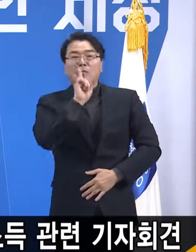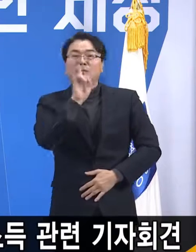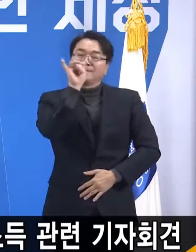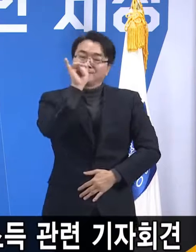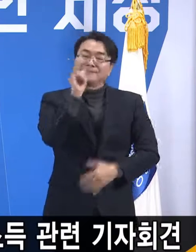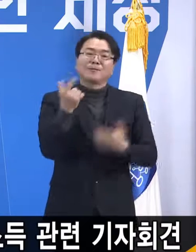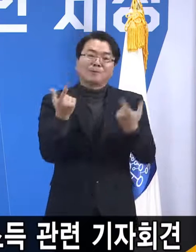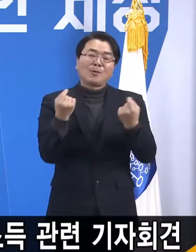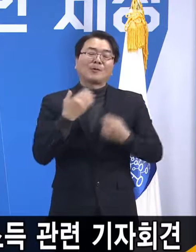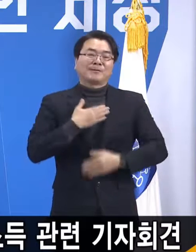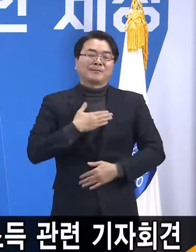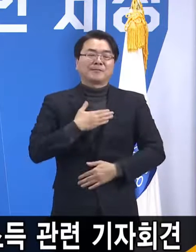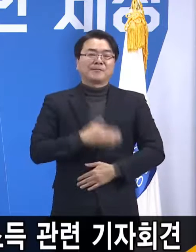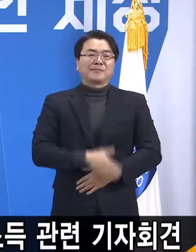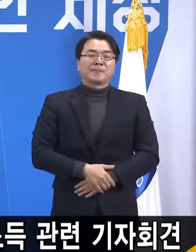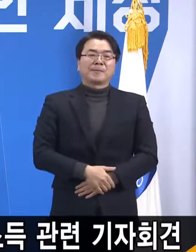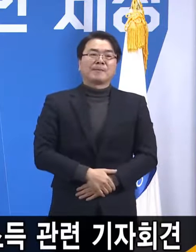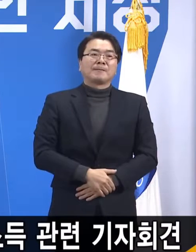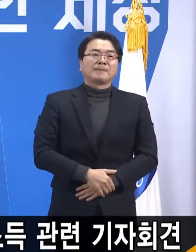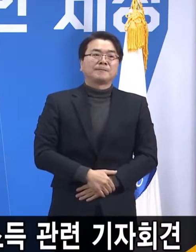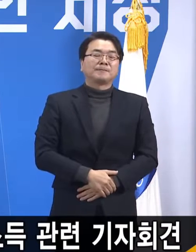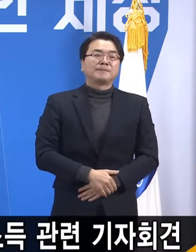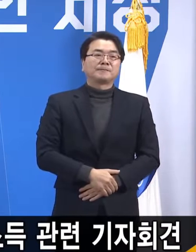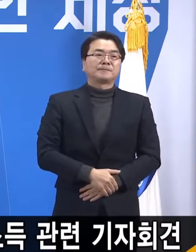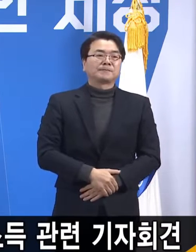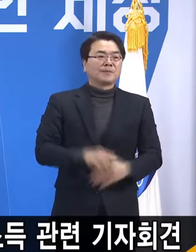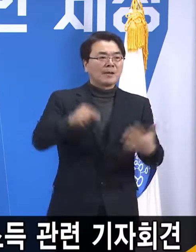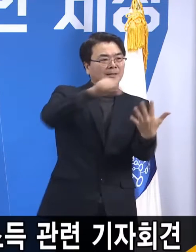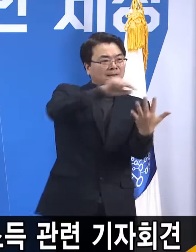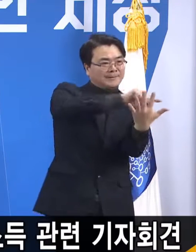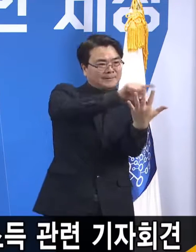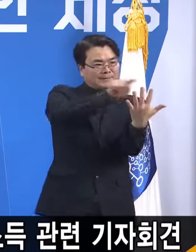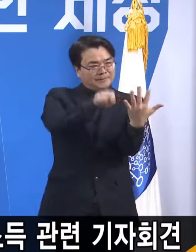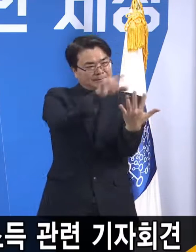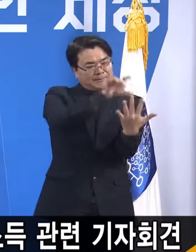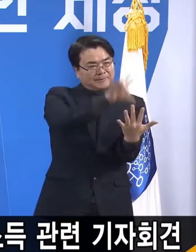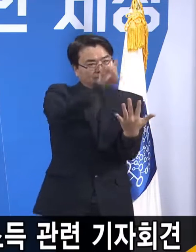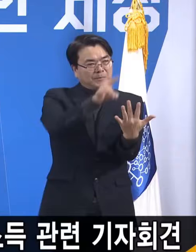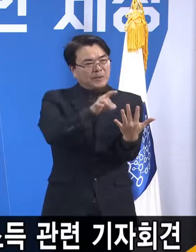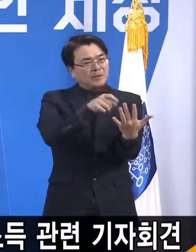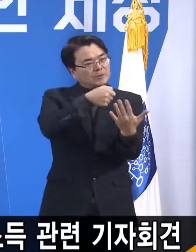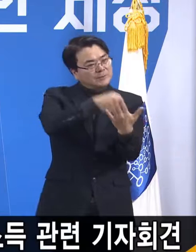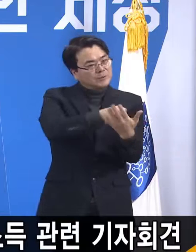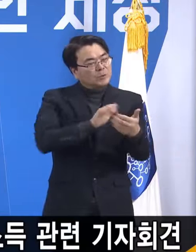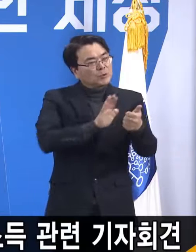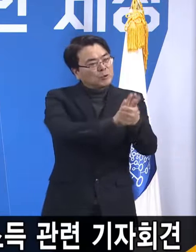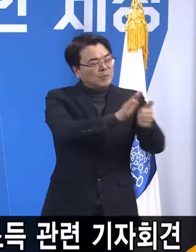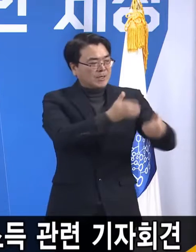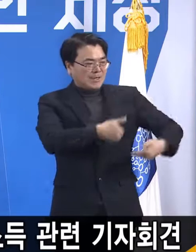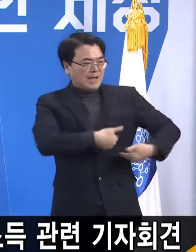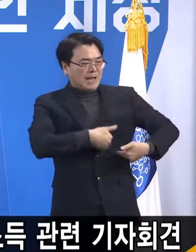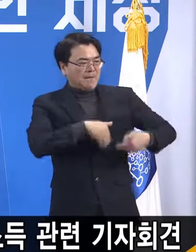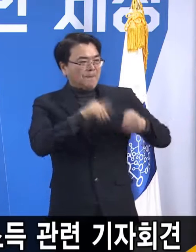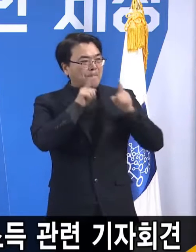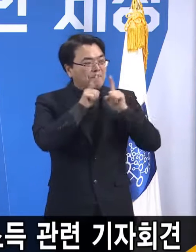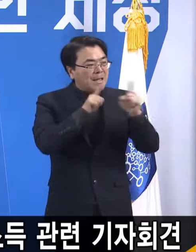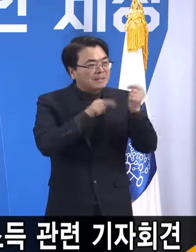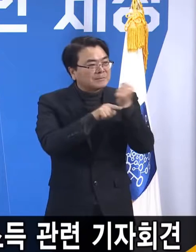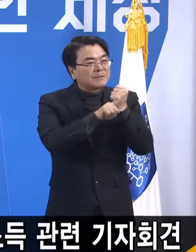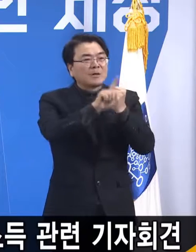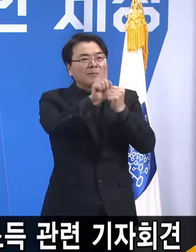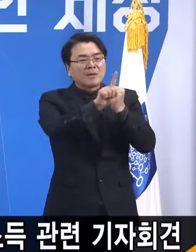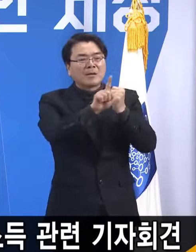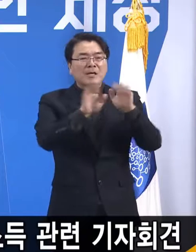그중에 선별지원이 필요하다라고 하는 부분은 이번 코로나19 사태로